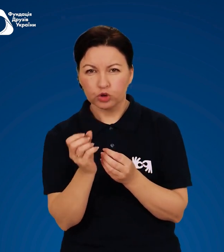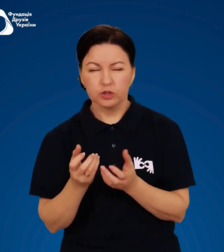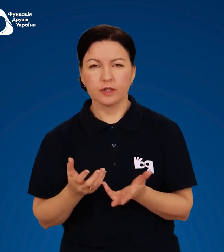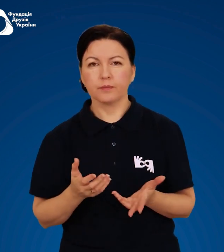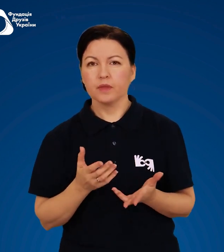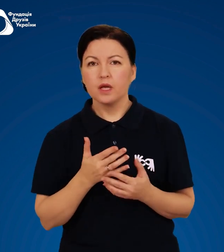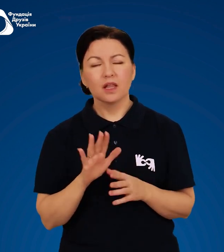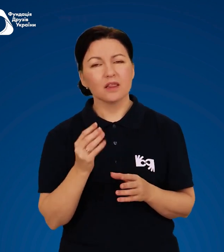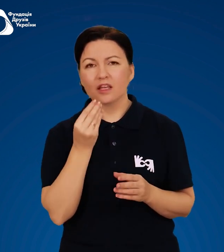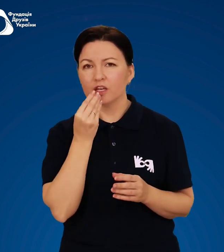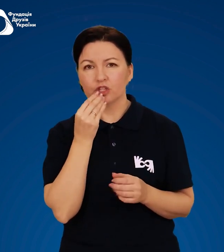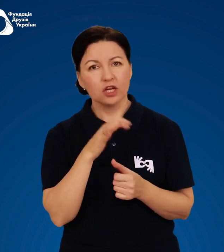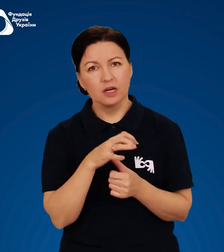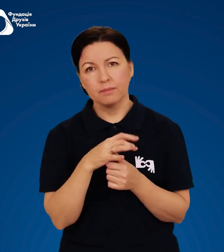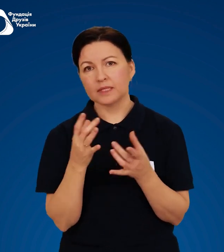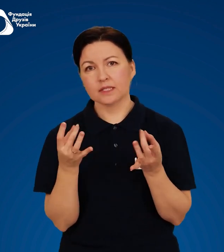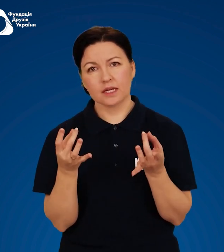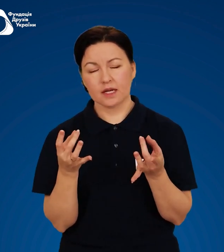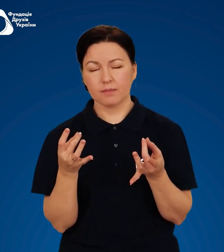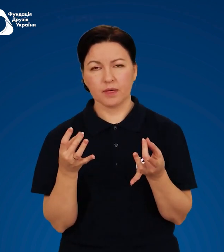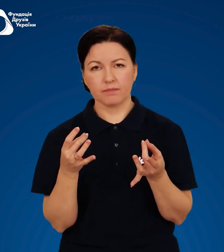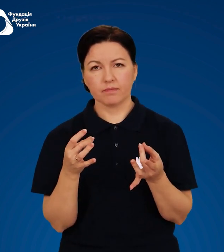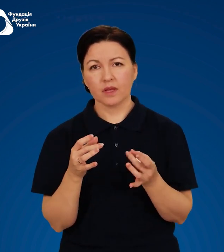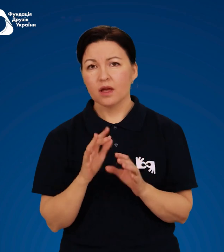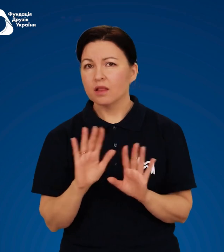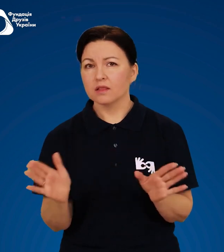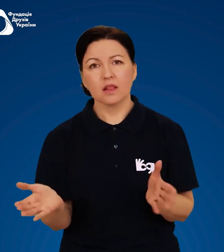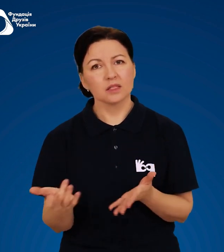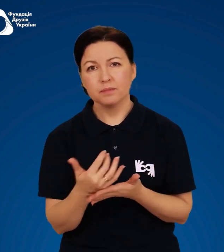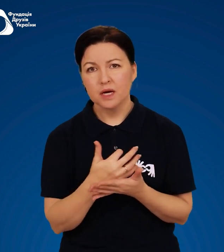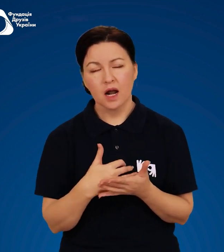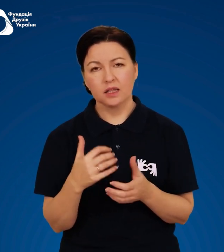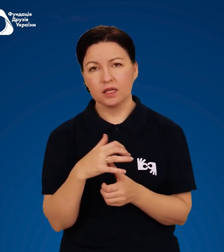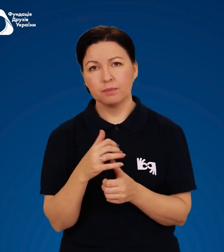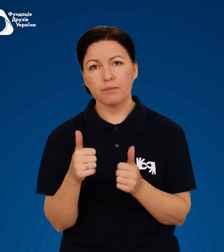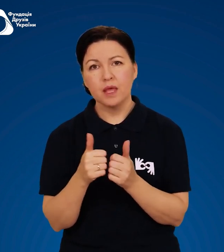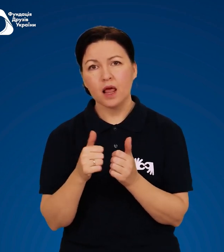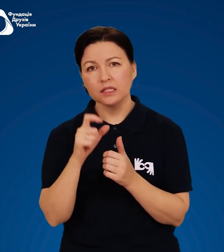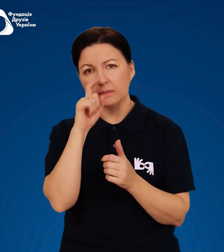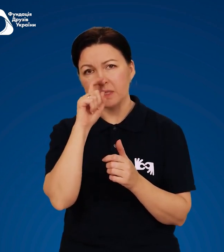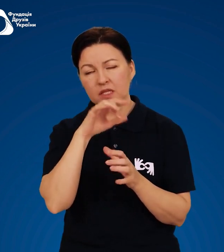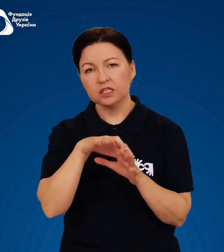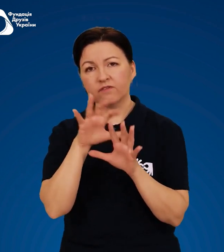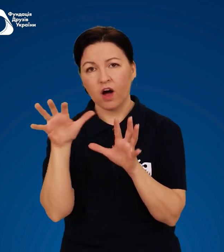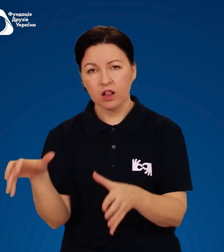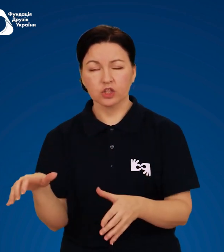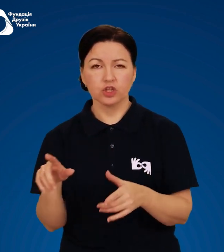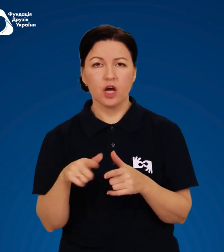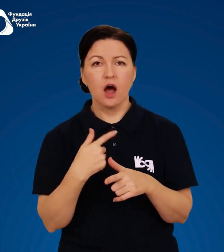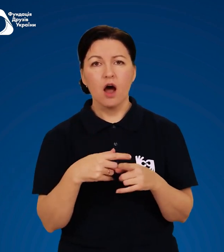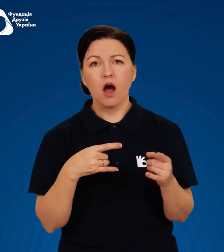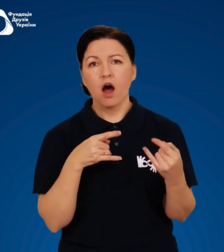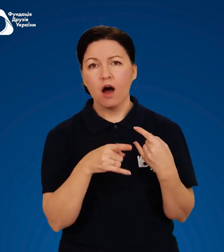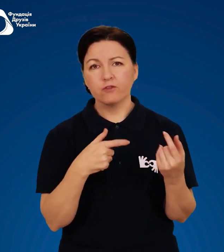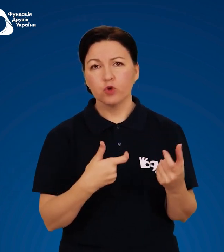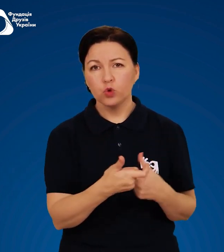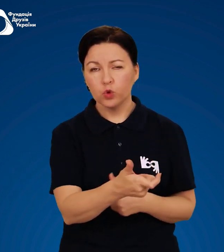Не їжте гриби сирими. Не збирайте грибів біля сміттєзвалищ, автодоріг,